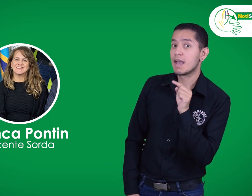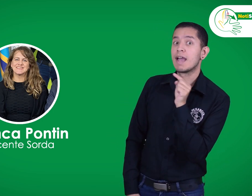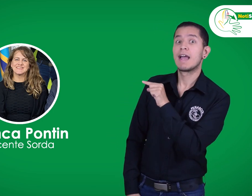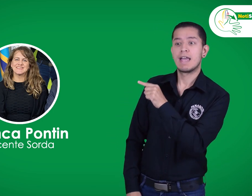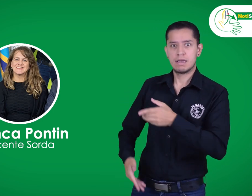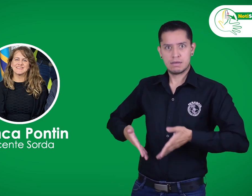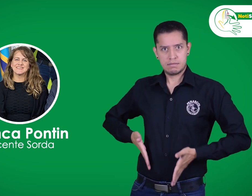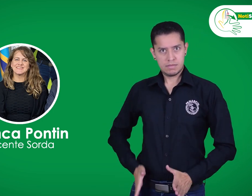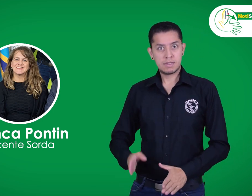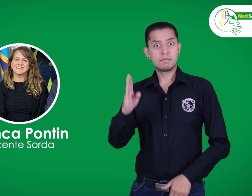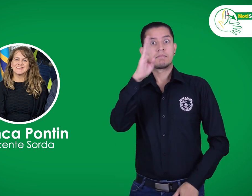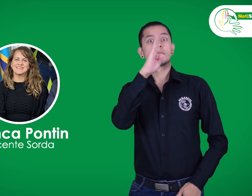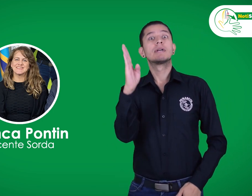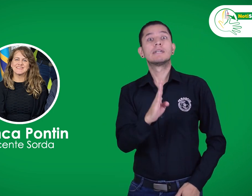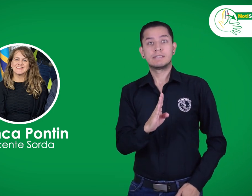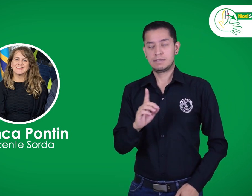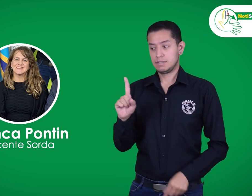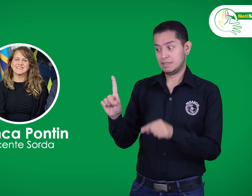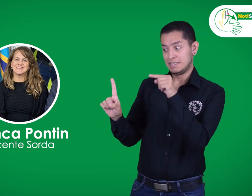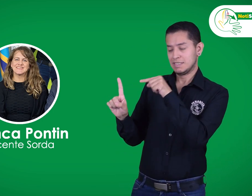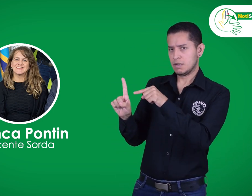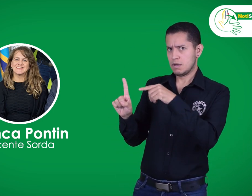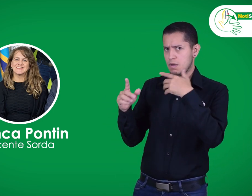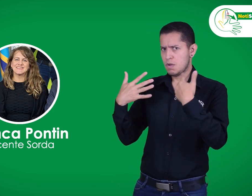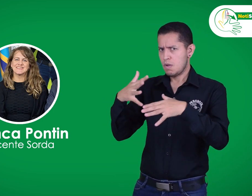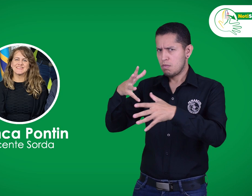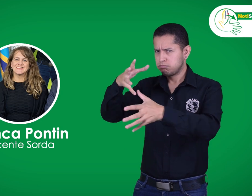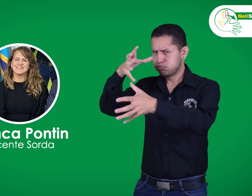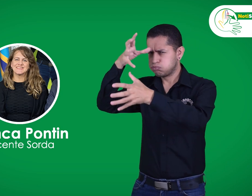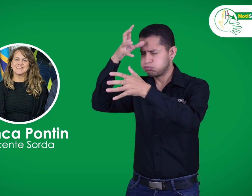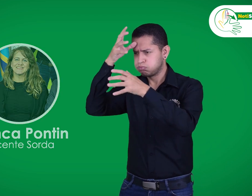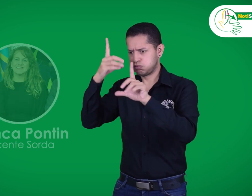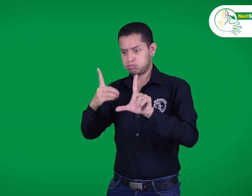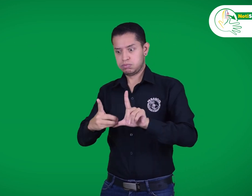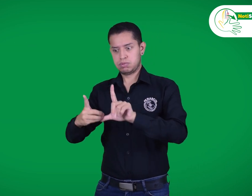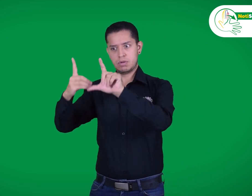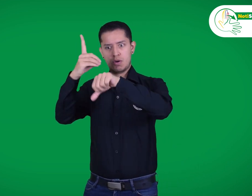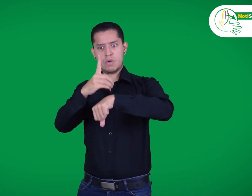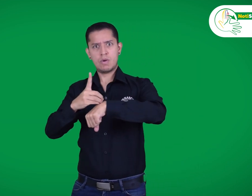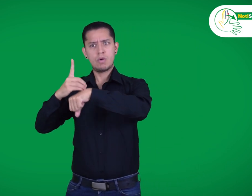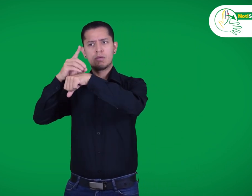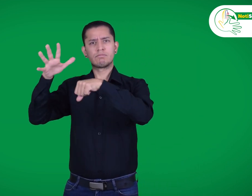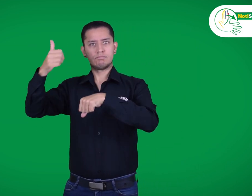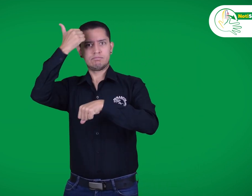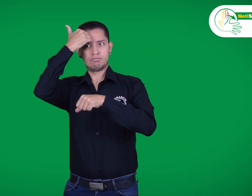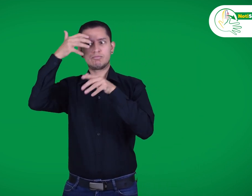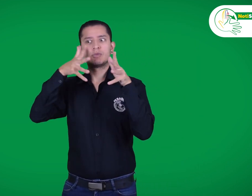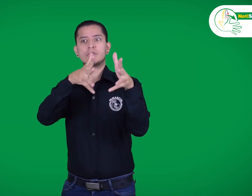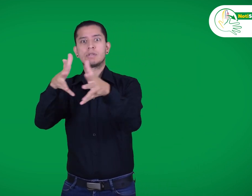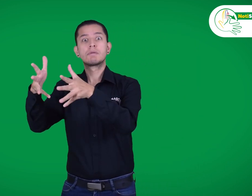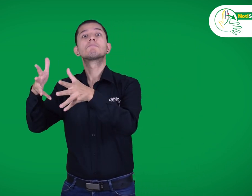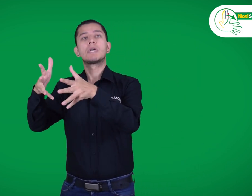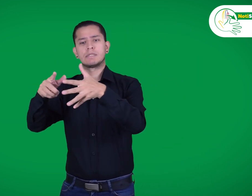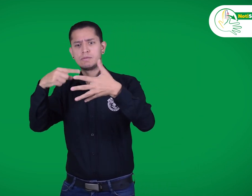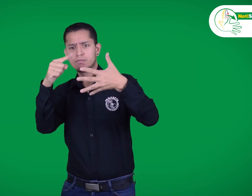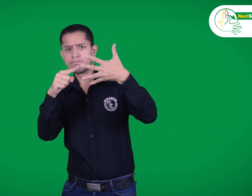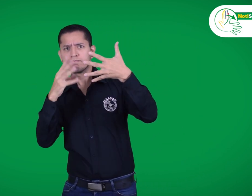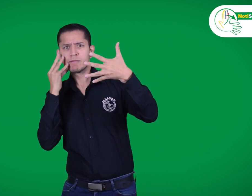Es una persona que tiene mucho conocimiento en la docencia, es doctora en educación, además tiene mucha experiencia en su saber